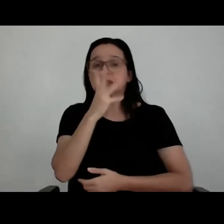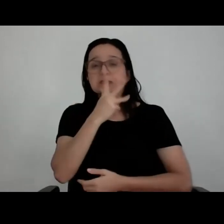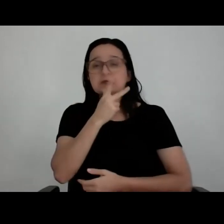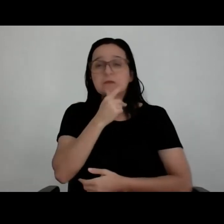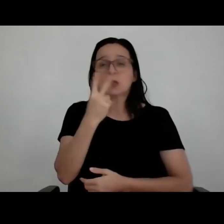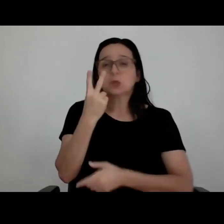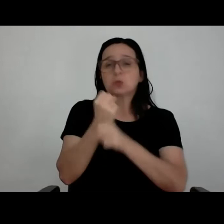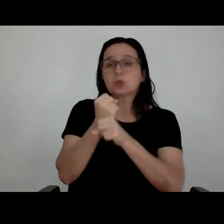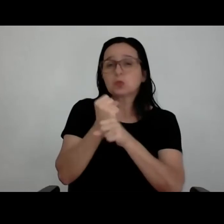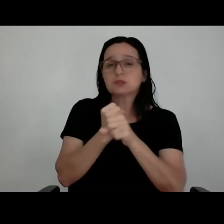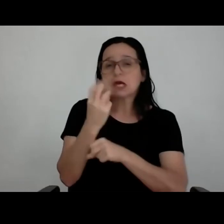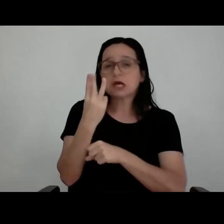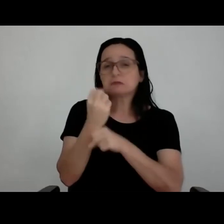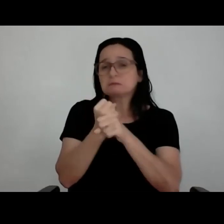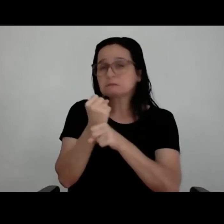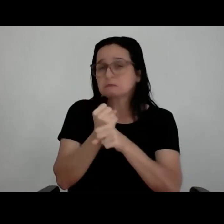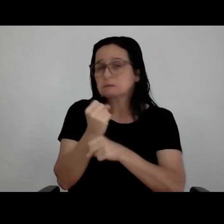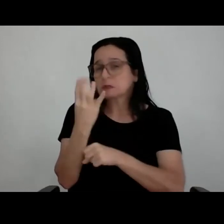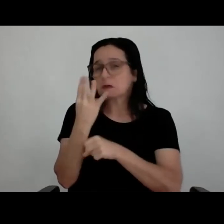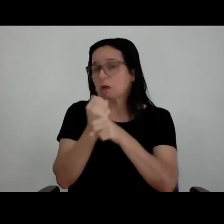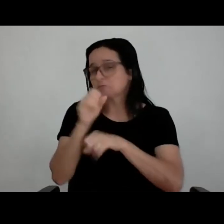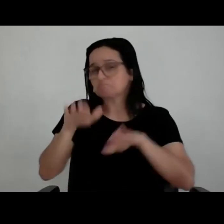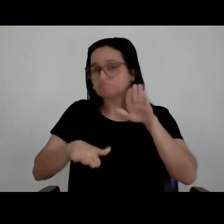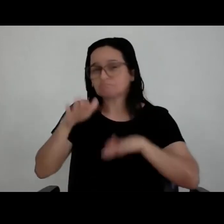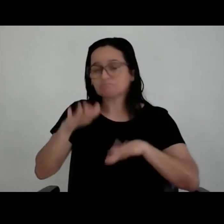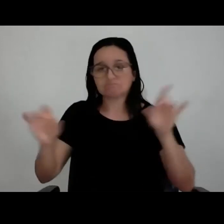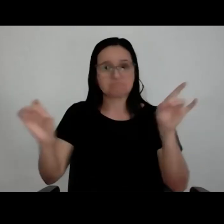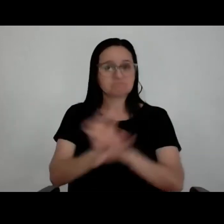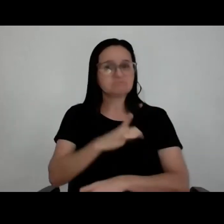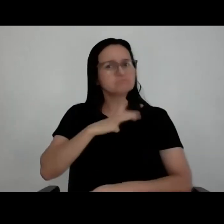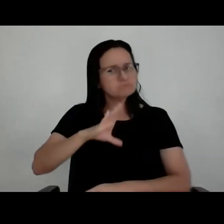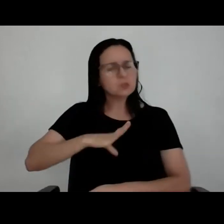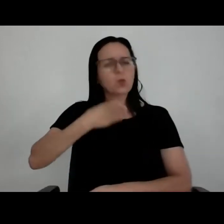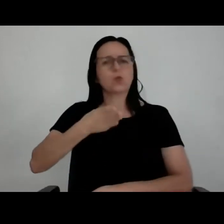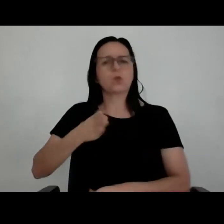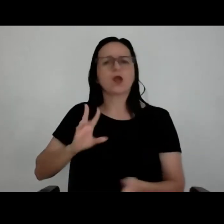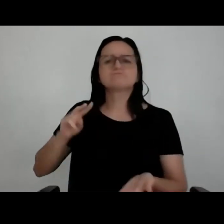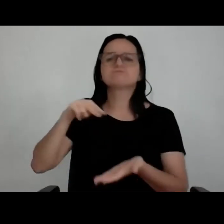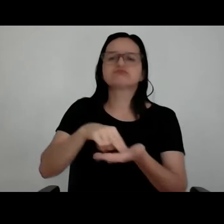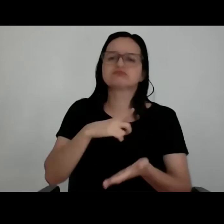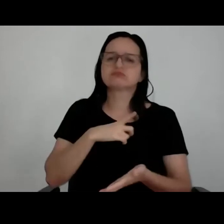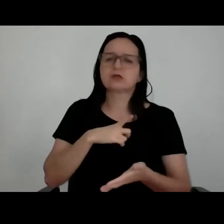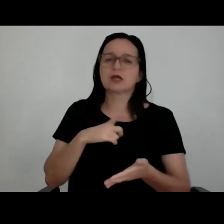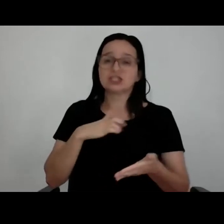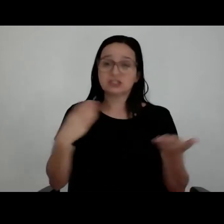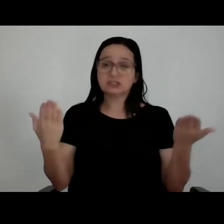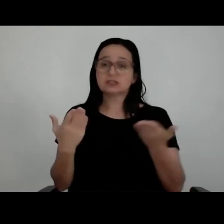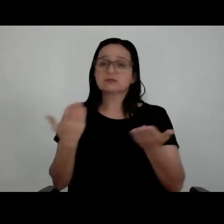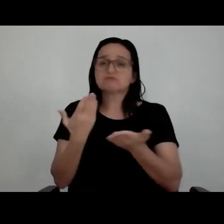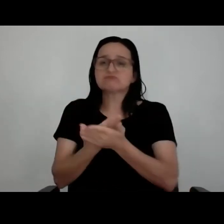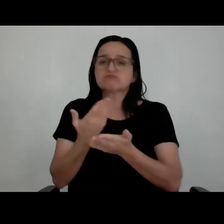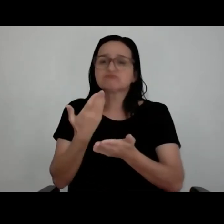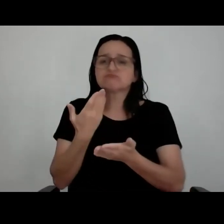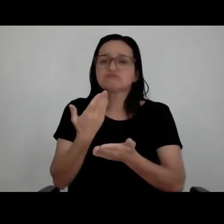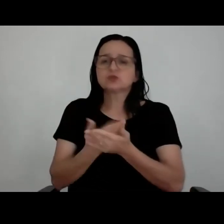ser concluído. Então, vocês têm que estar com essa disposição, com essa vontade. acho que, para quem está saindo agora, entendeu? Sente, pô, vou